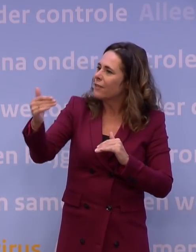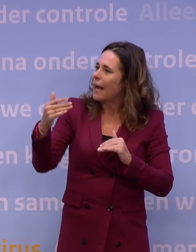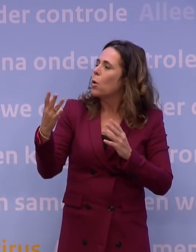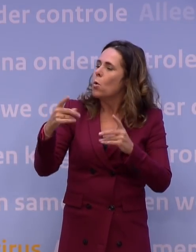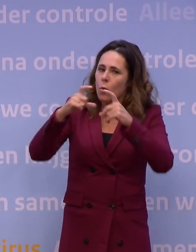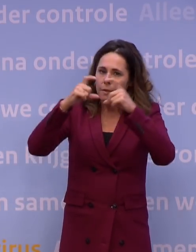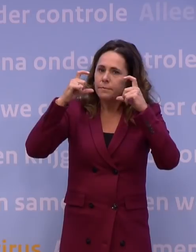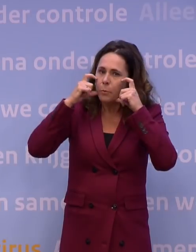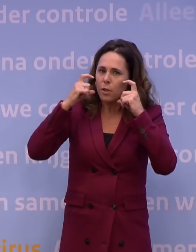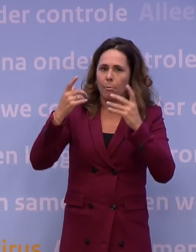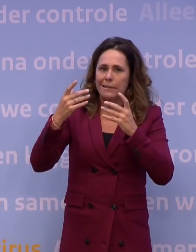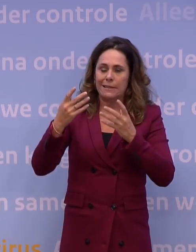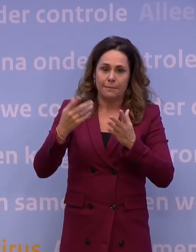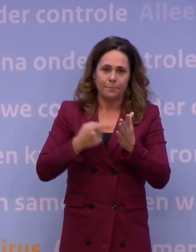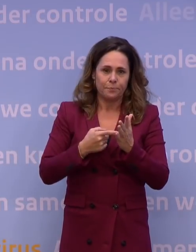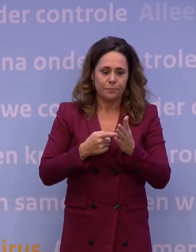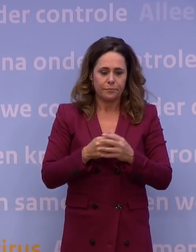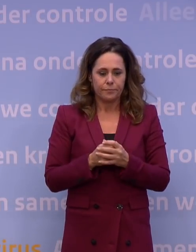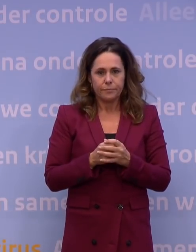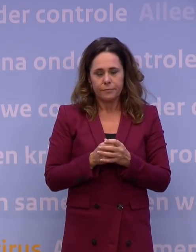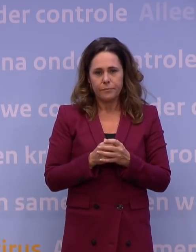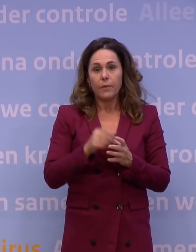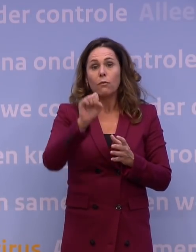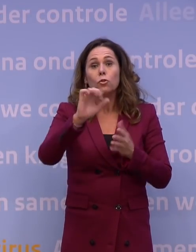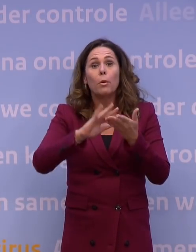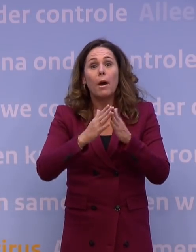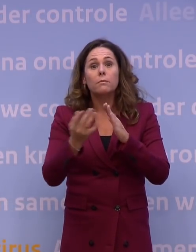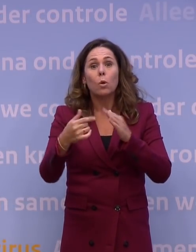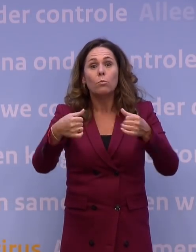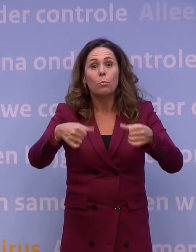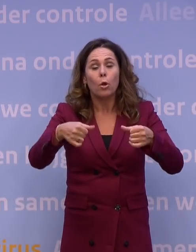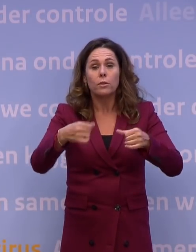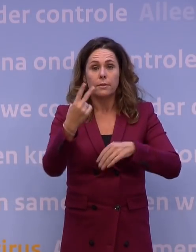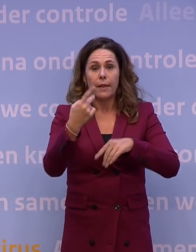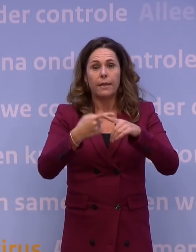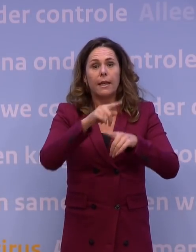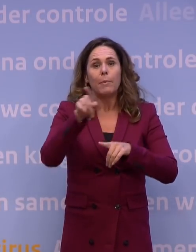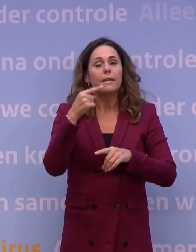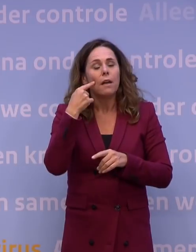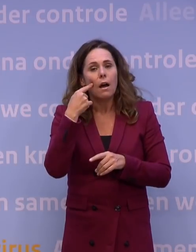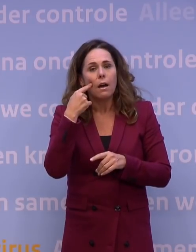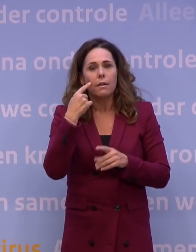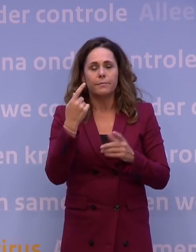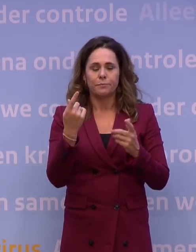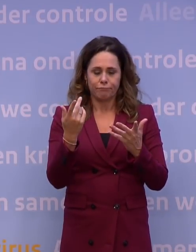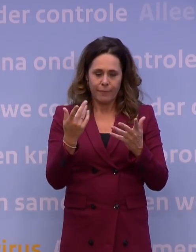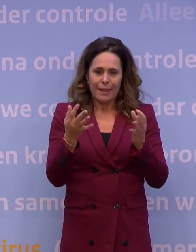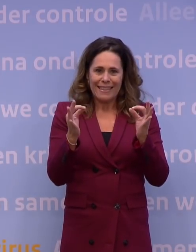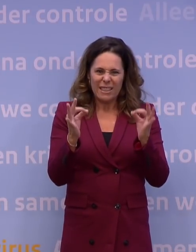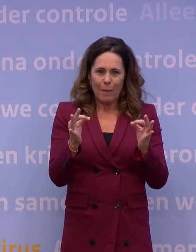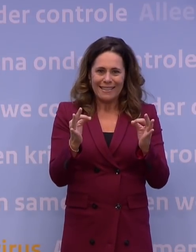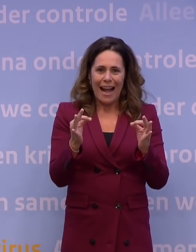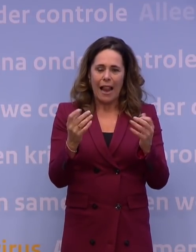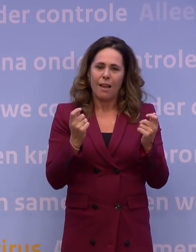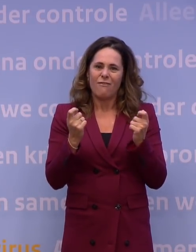mondkapjes. Speciaal voor de supermarkten komt er een plicht om twee keer per dag een speciaal winkeluur in te voeren voor